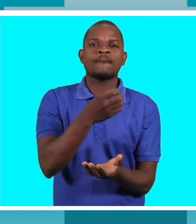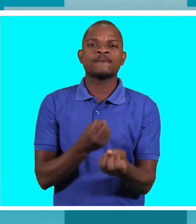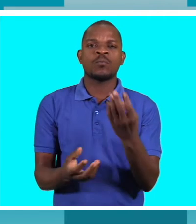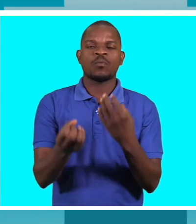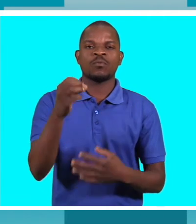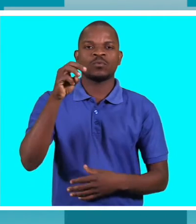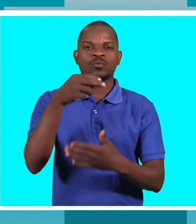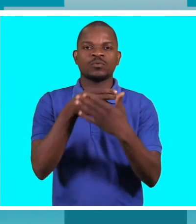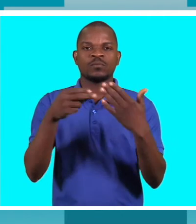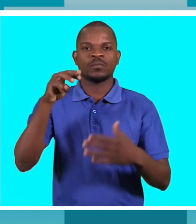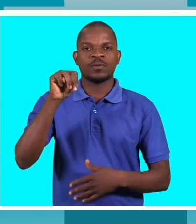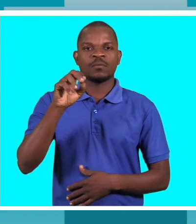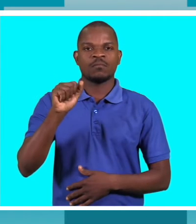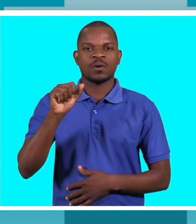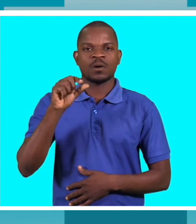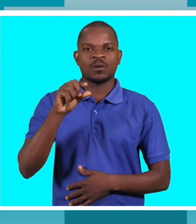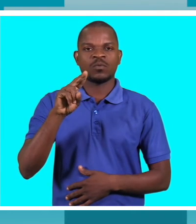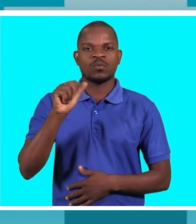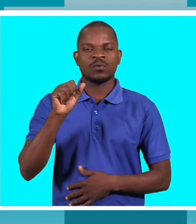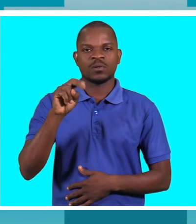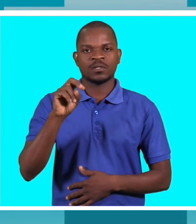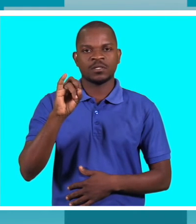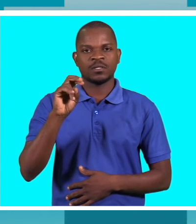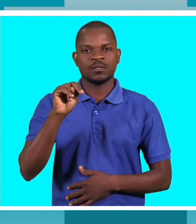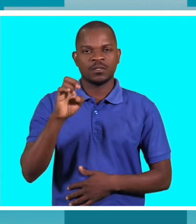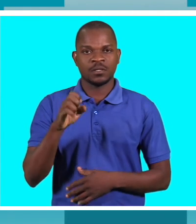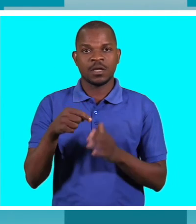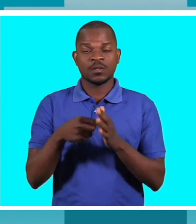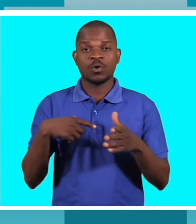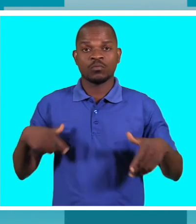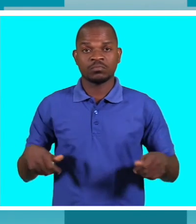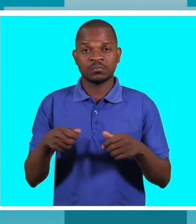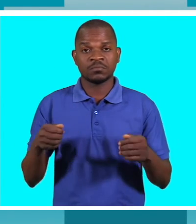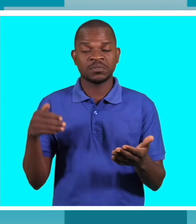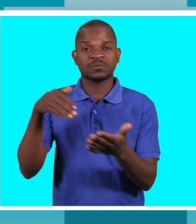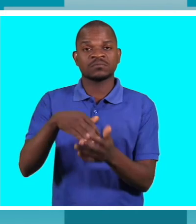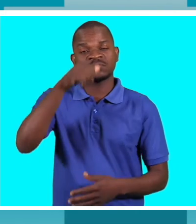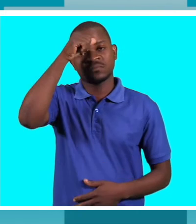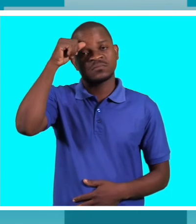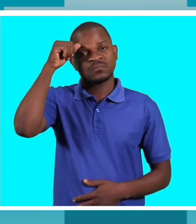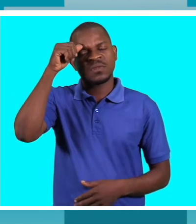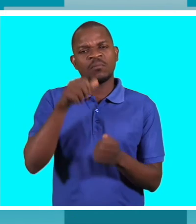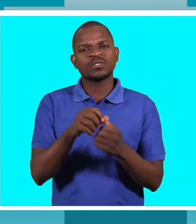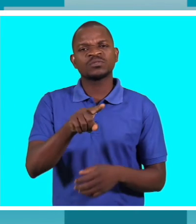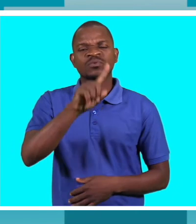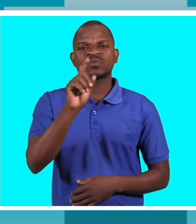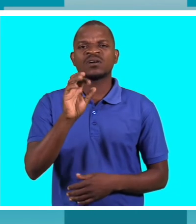cadeirante não consigo chegar até lá que trabalho especificamente a FAMODE tem realizado trabalho da advocacia com